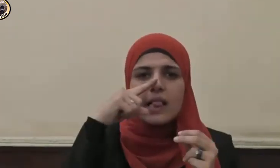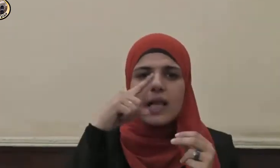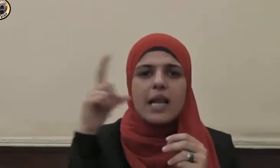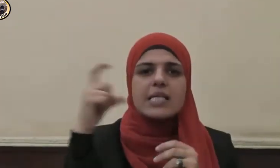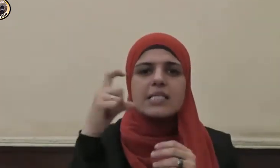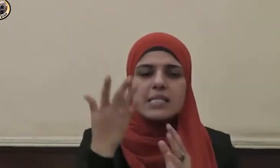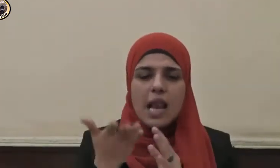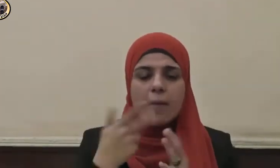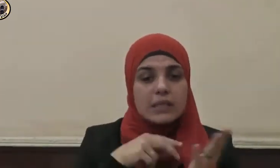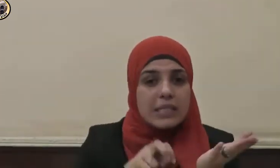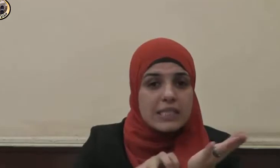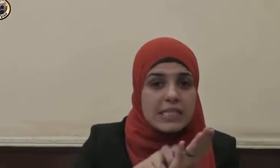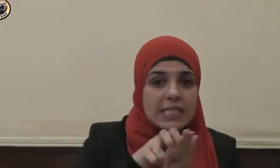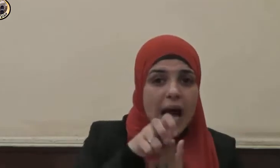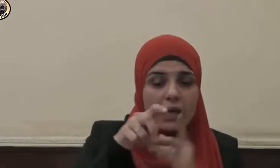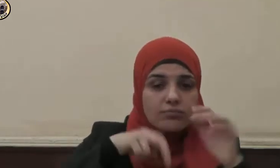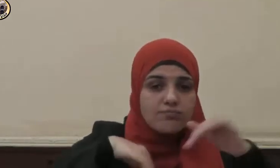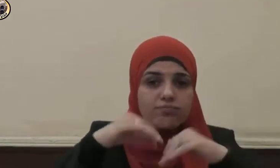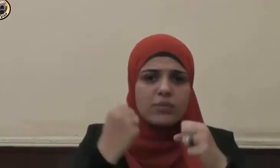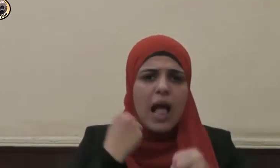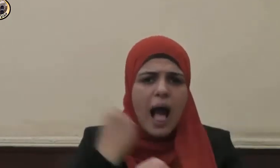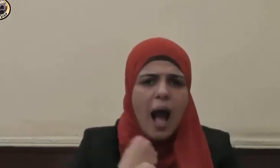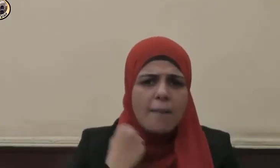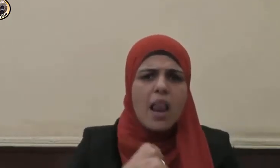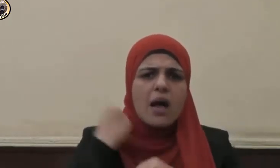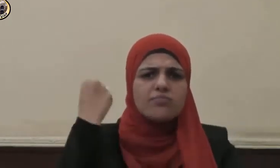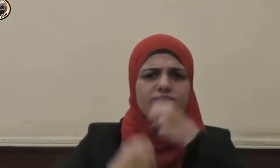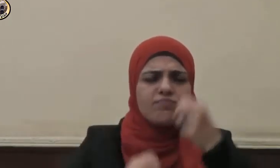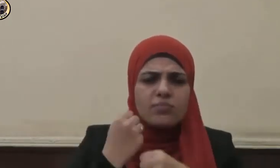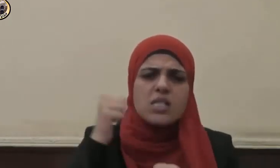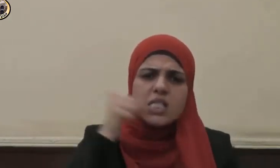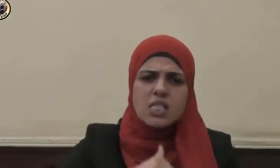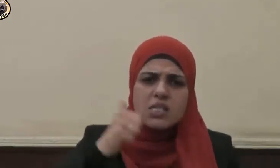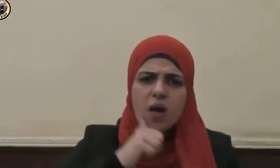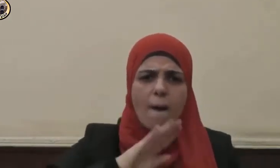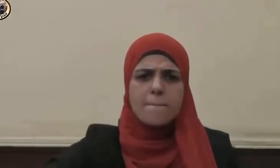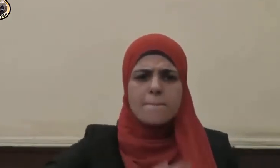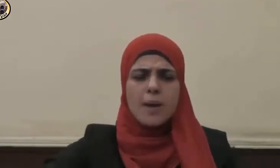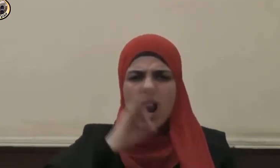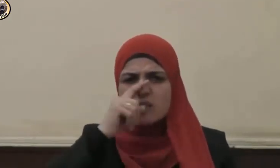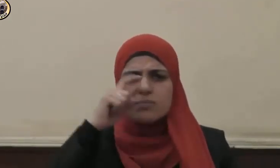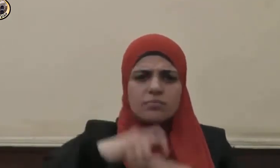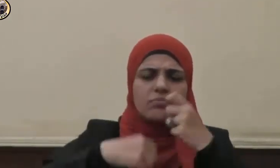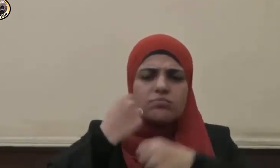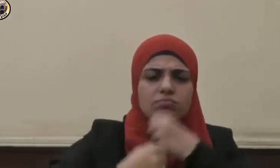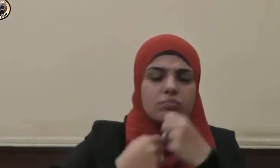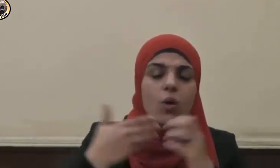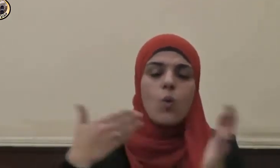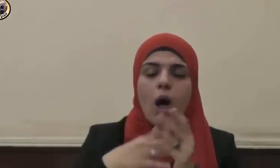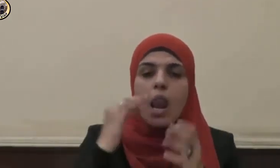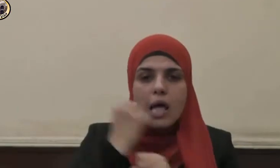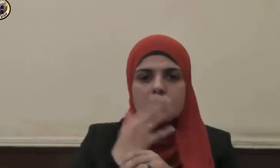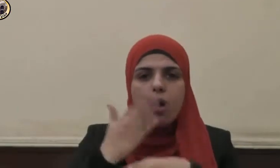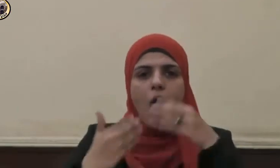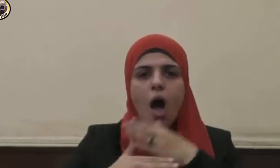للسعي والجد والعمل والاجتهاد وإعمار الأرض